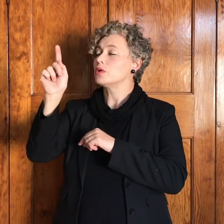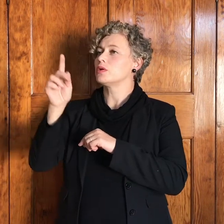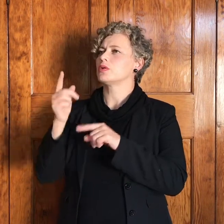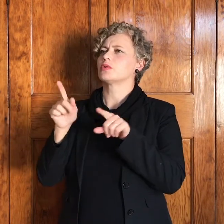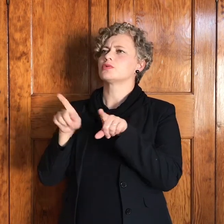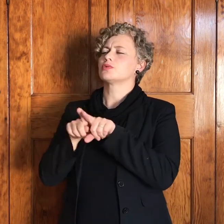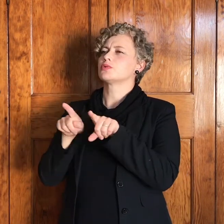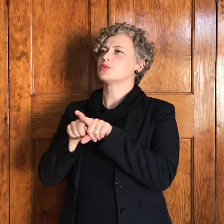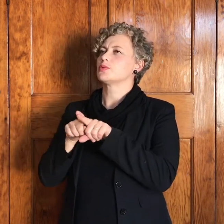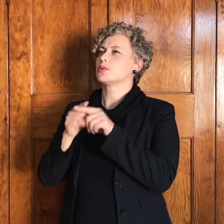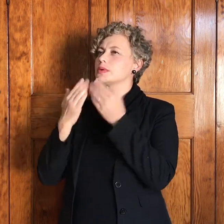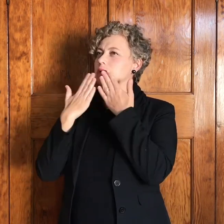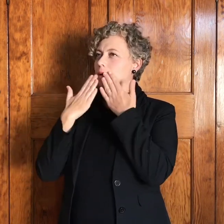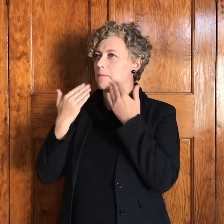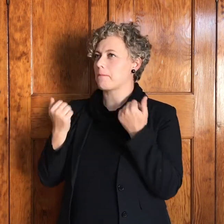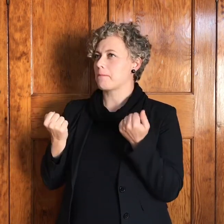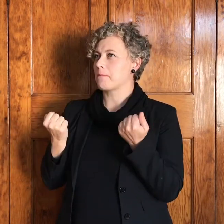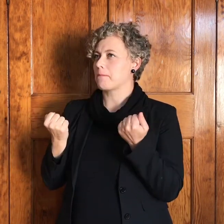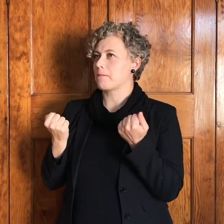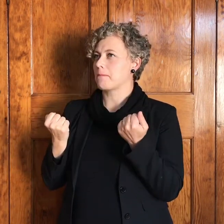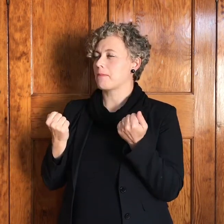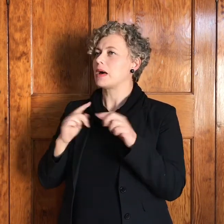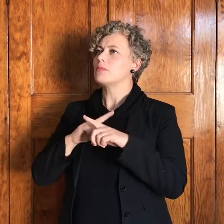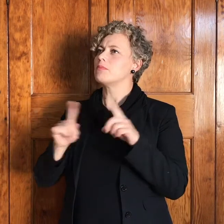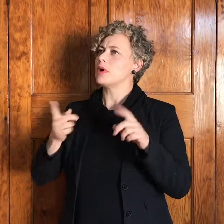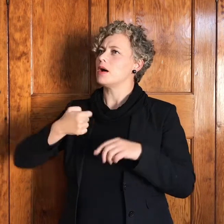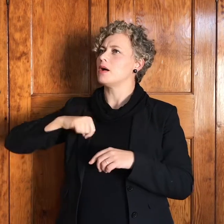en toch gloe U dat die intens na by ons is,